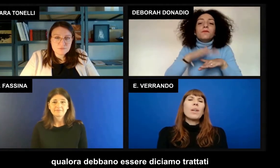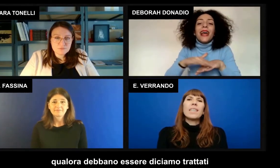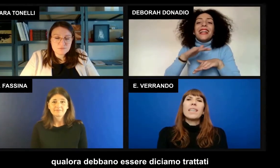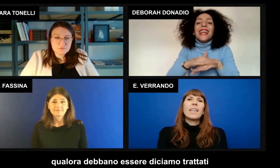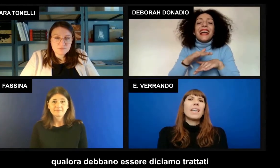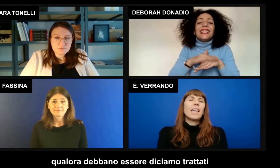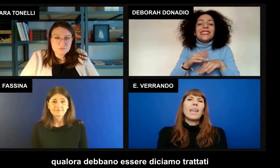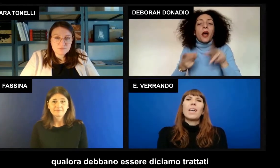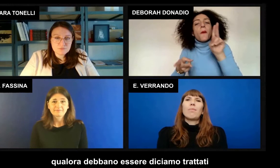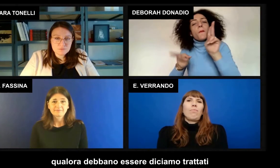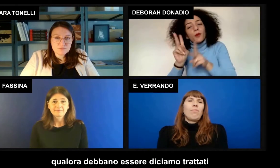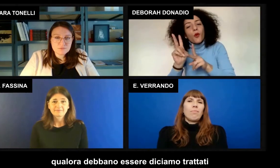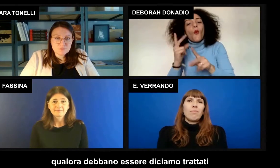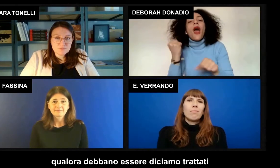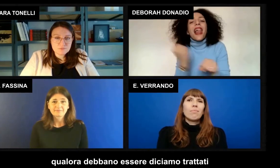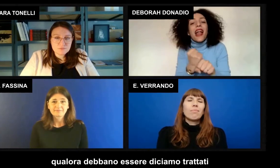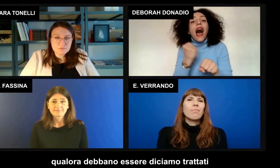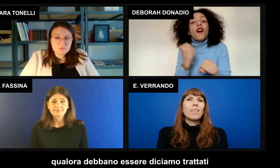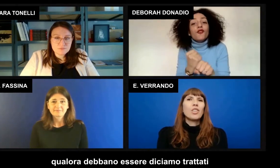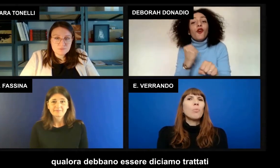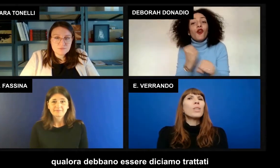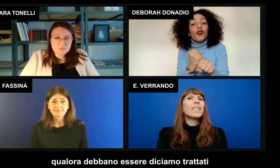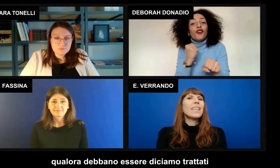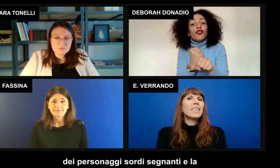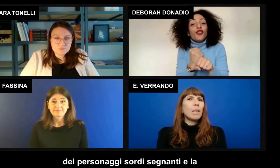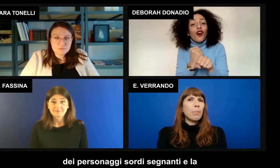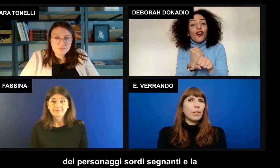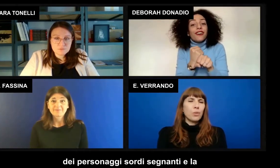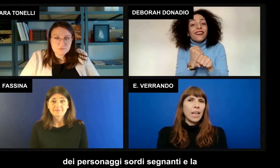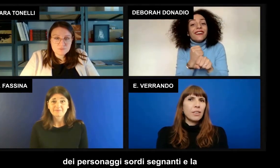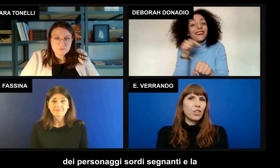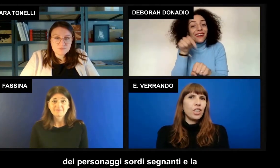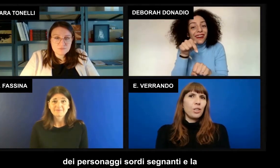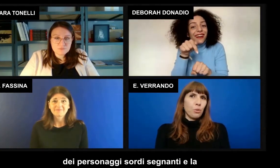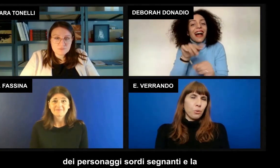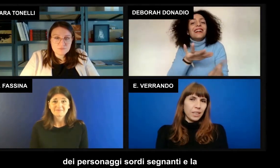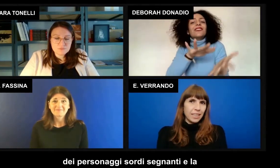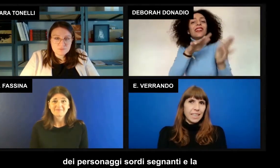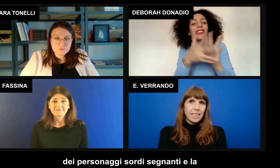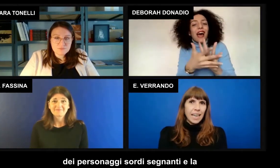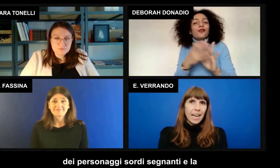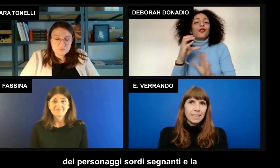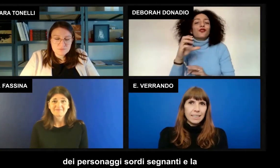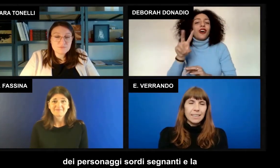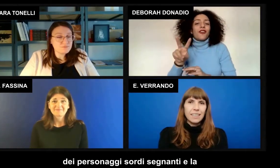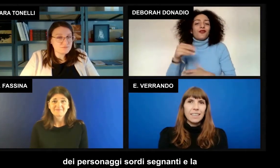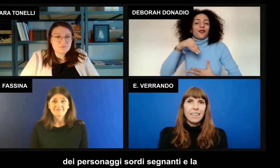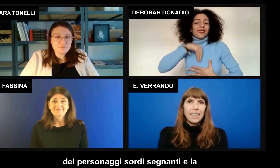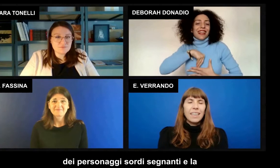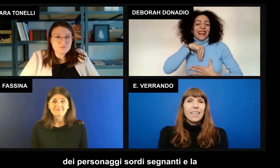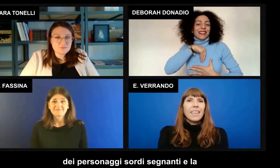debbano essere, diciamo, trattati dei personaggi sordisegnanti.